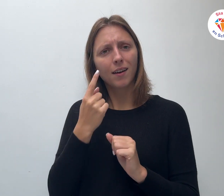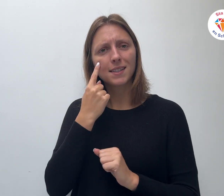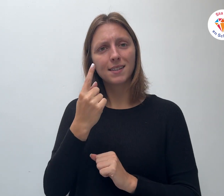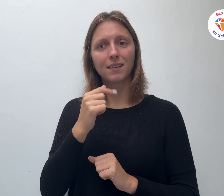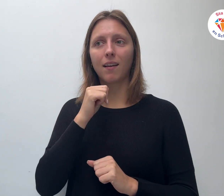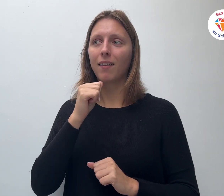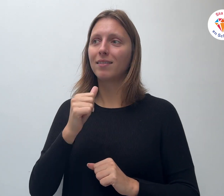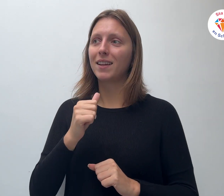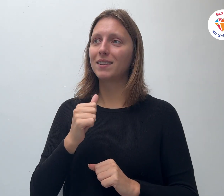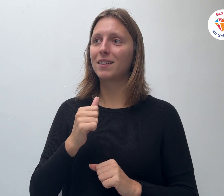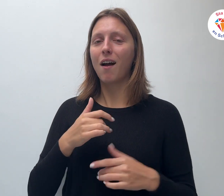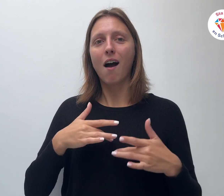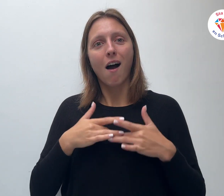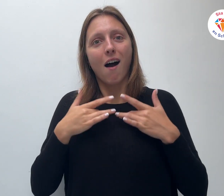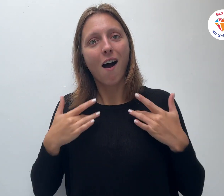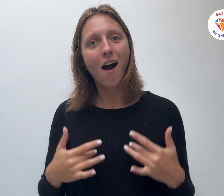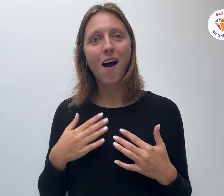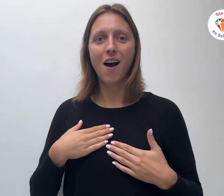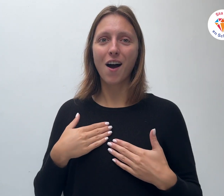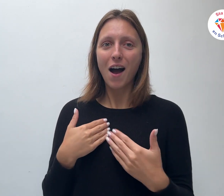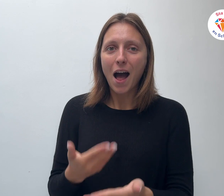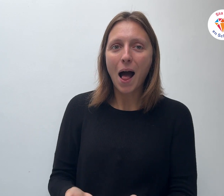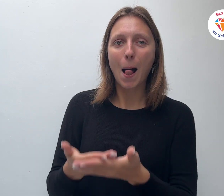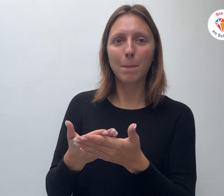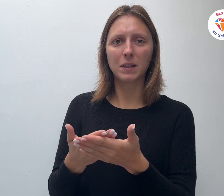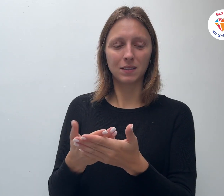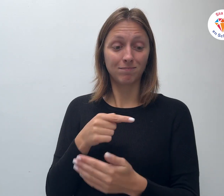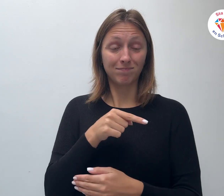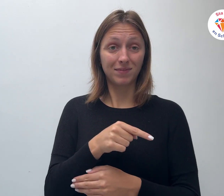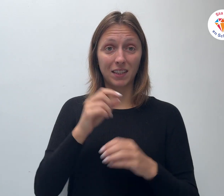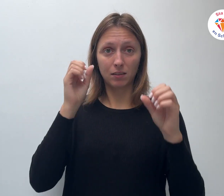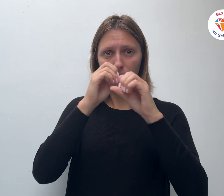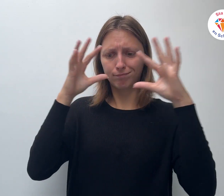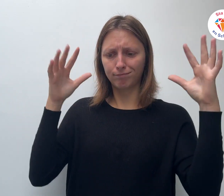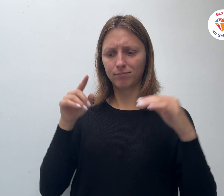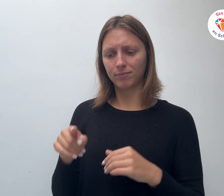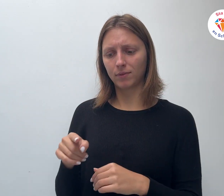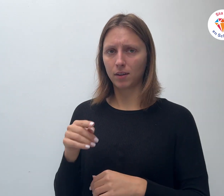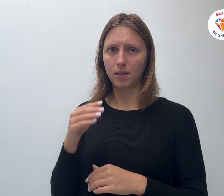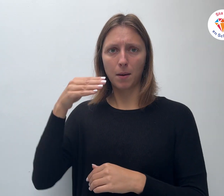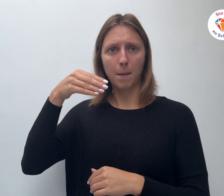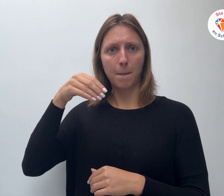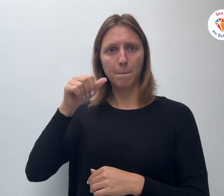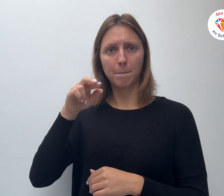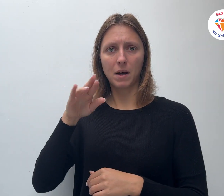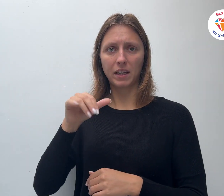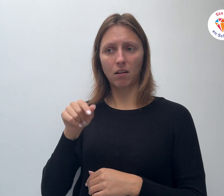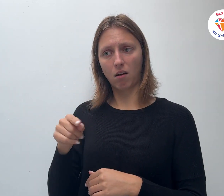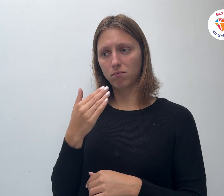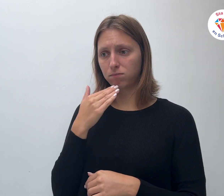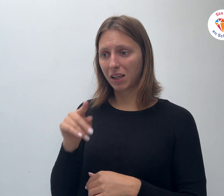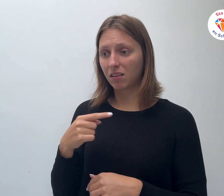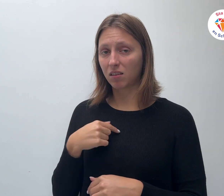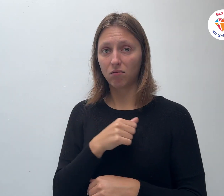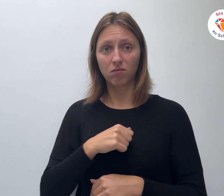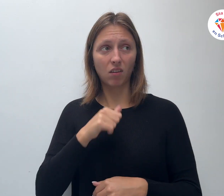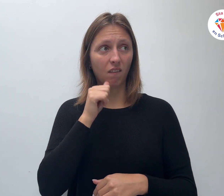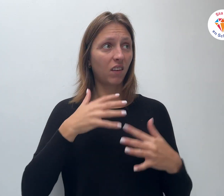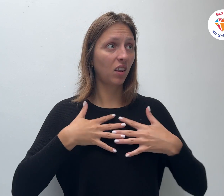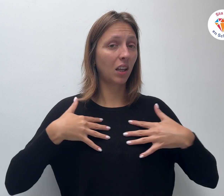Ze dacht dat Maria het beter had En genoot niet van wat ze deed Ik denk zelf dat ze jaloers was op Maria